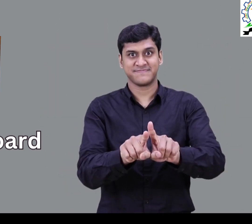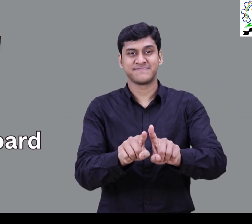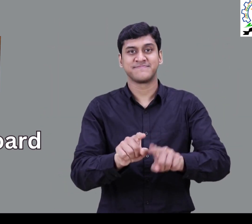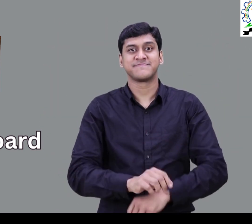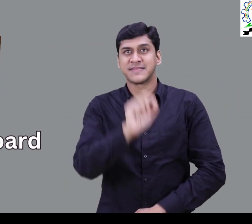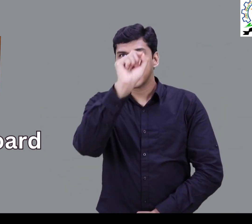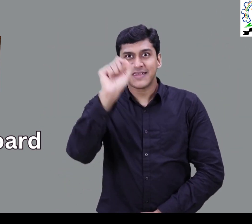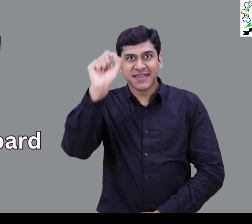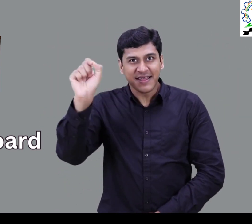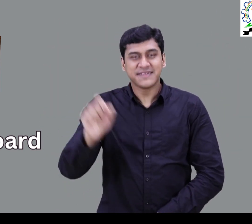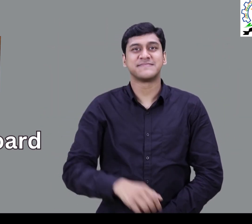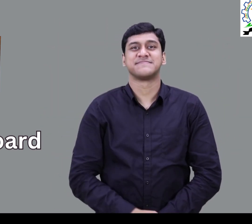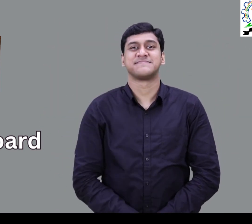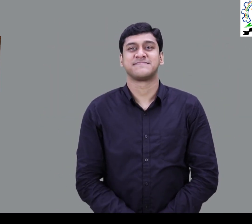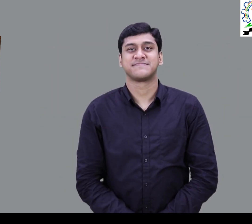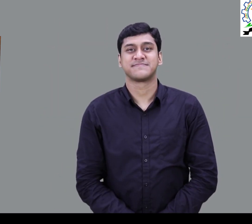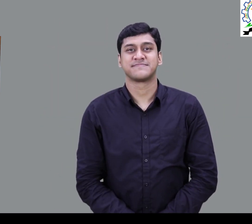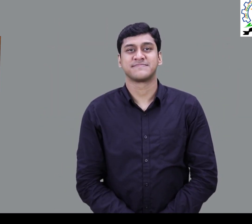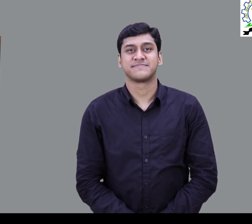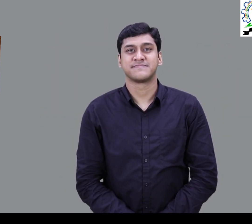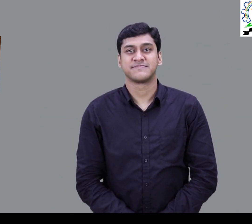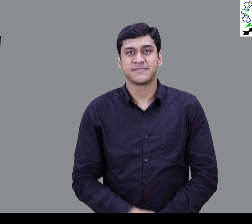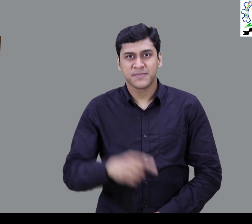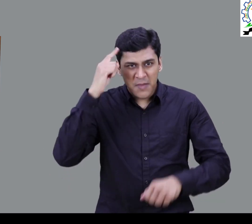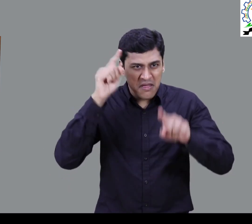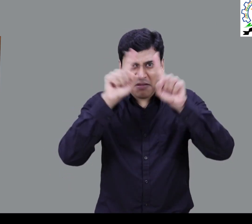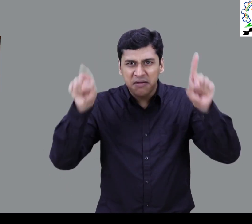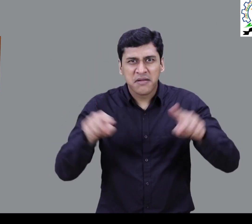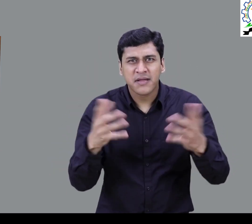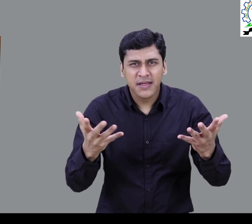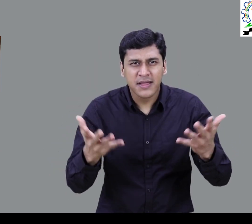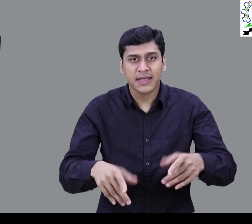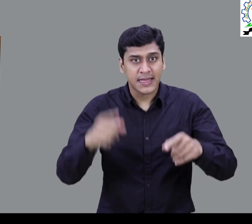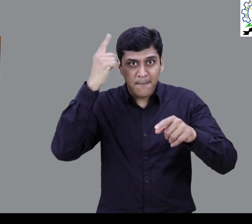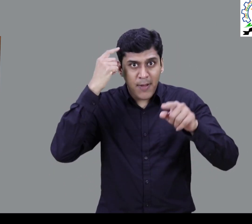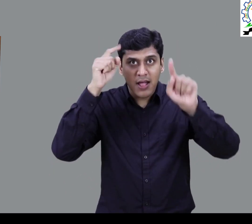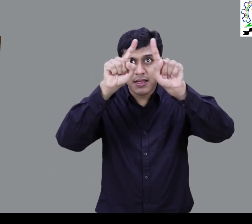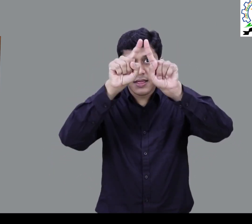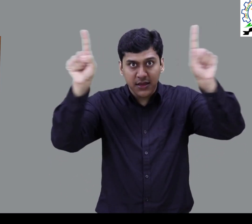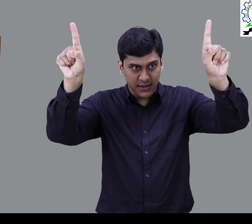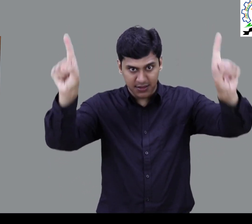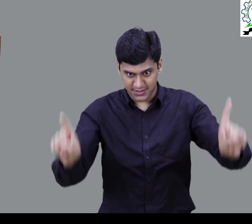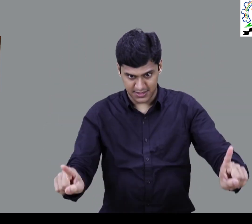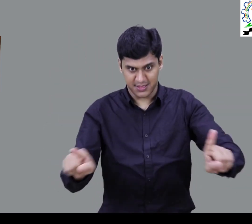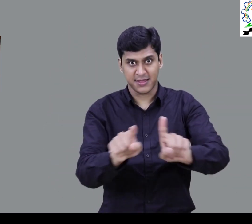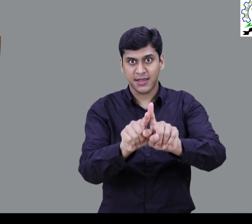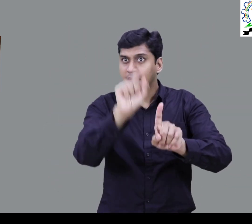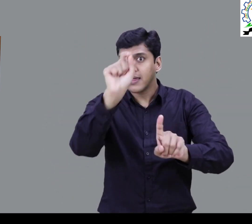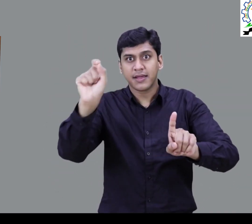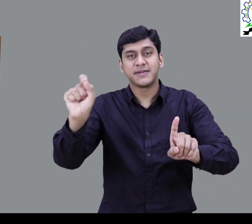ब्लैकबोर्ड का संकेत ऐसा इसलिए क्योंकि ब्लैकबोर्ड काले रंगा होता है और उसके आकरते इस प्रकार की होती है ब्लैकबोर्ड को लिखने के लिए प्रियोग में